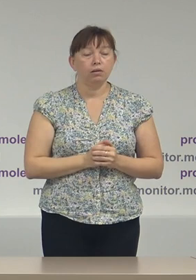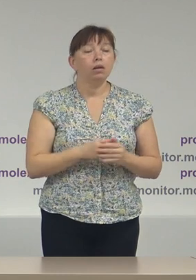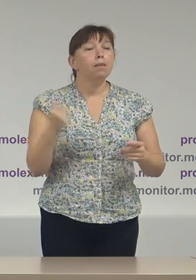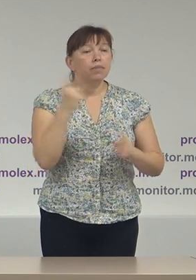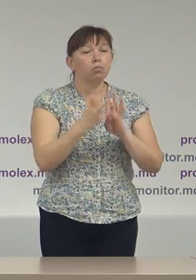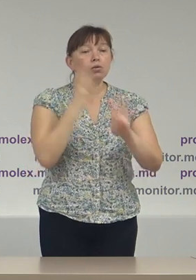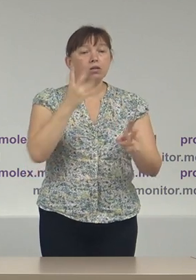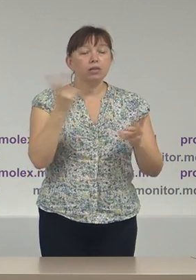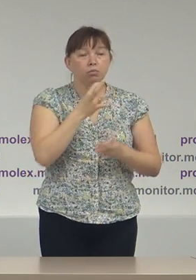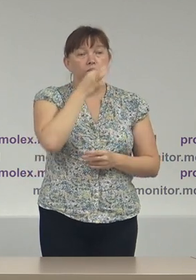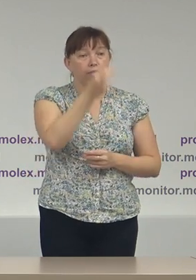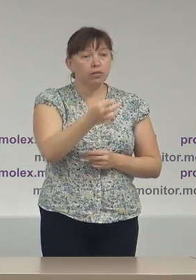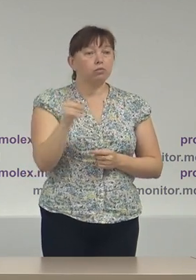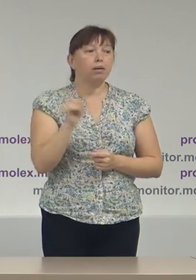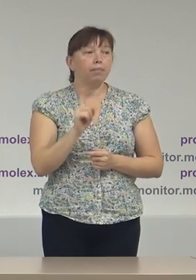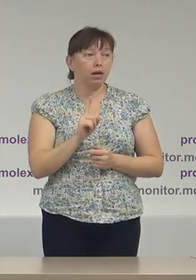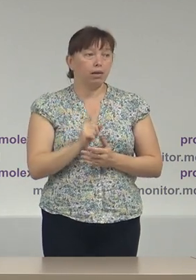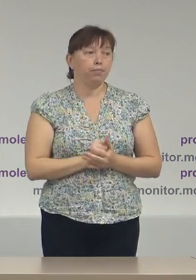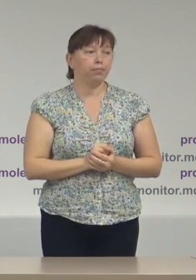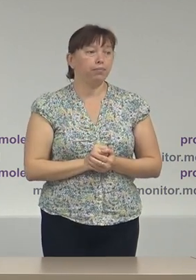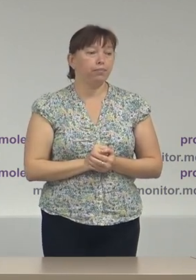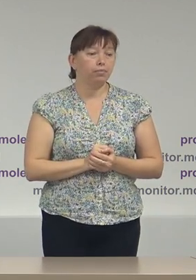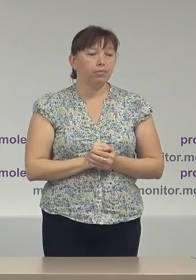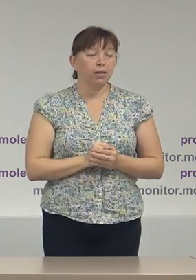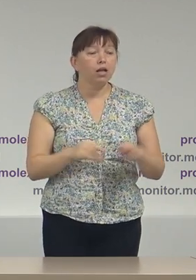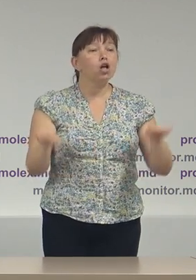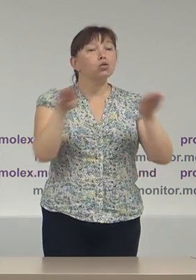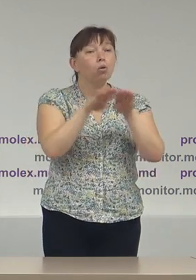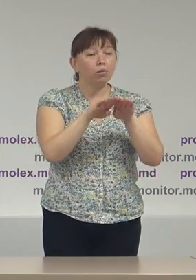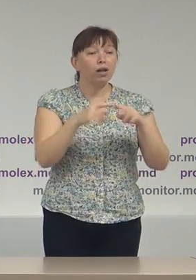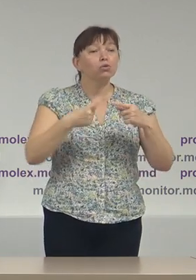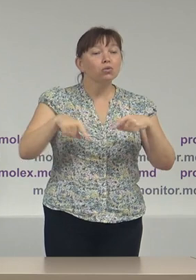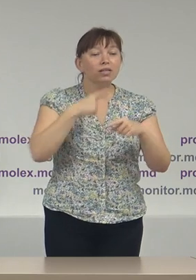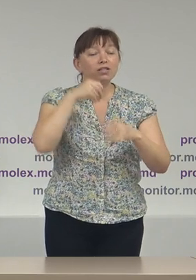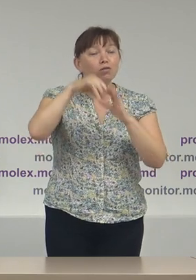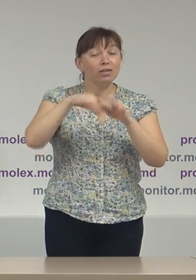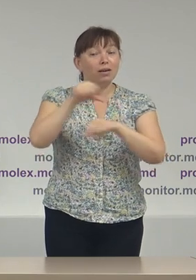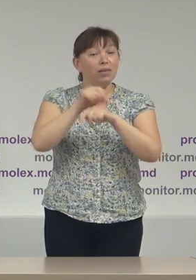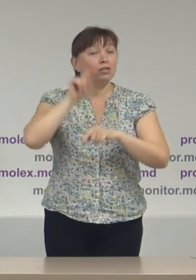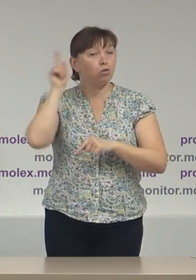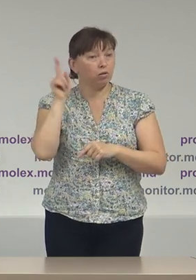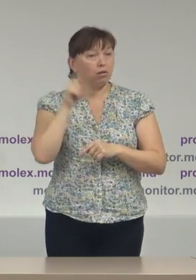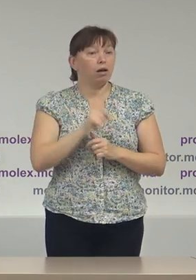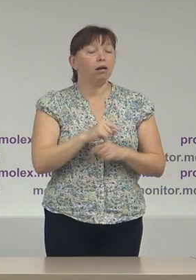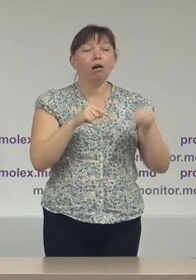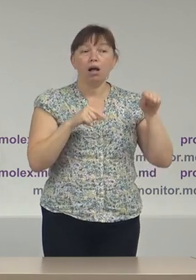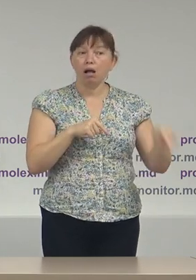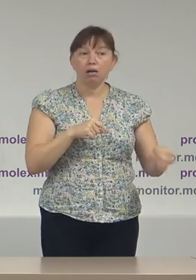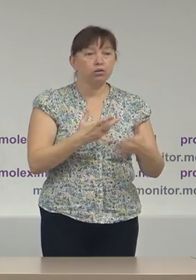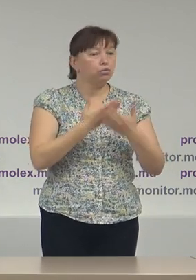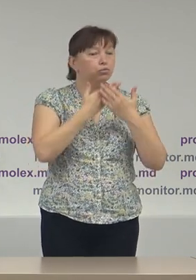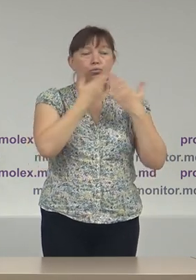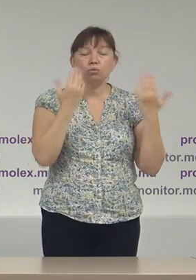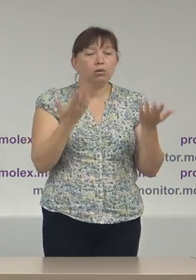rând, trebuie să menționăm că în comparație cu secțiile de votare peste hotare, aici nu este